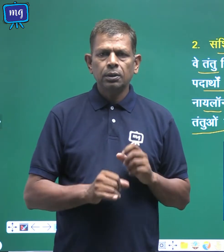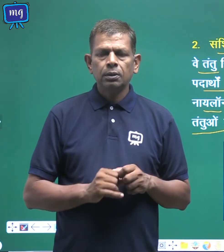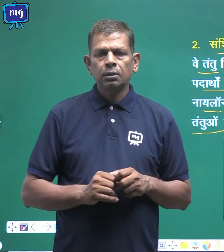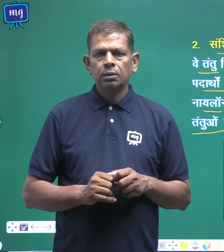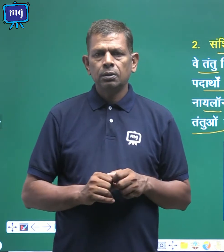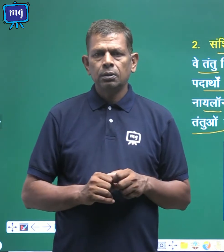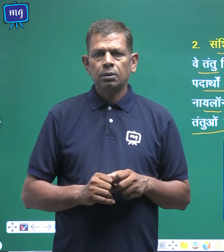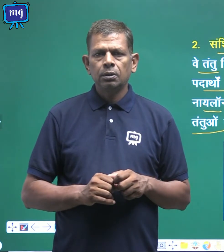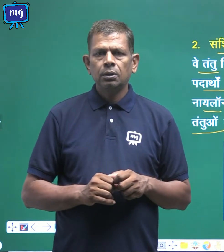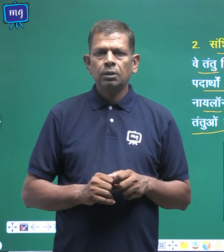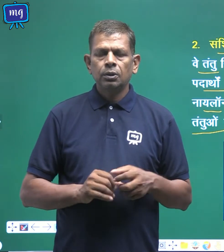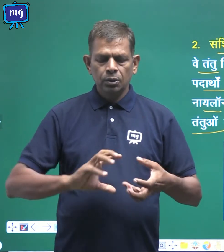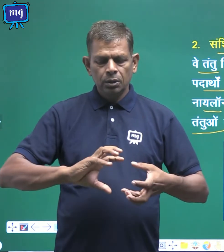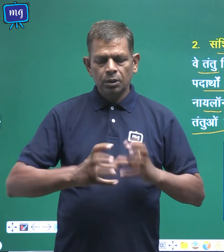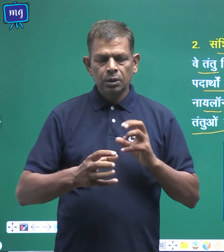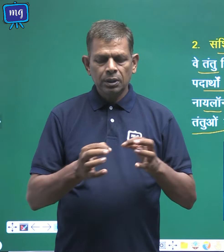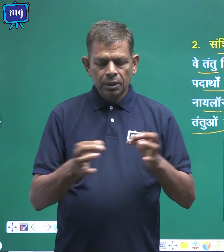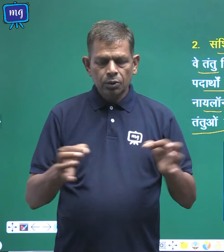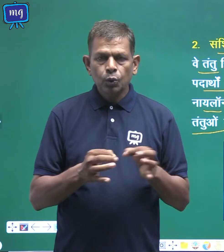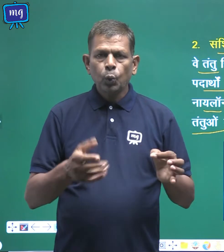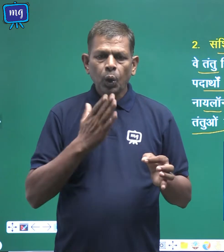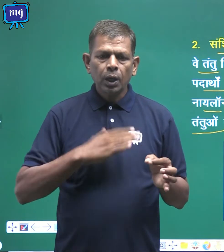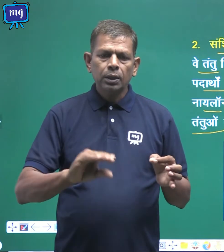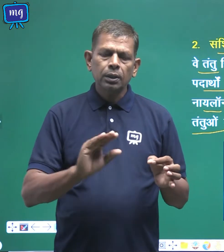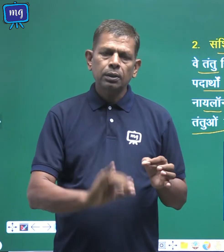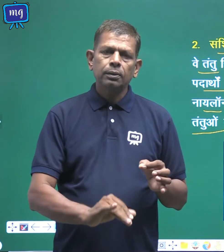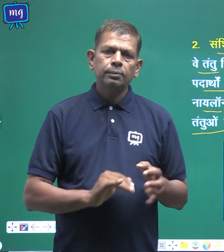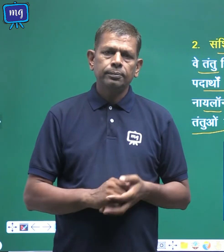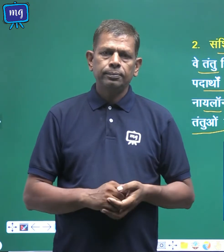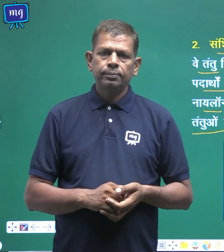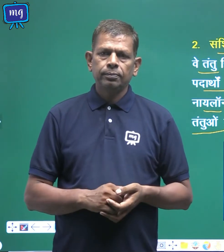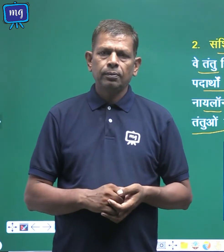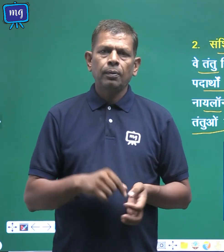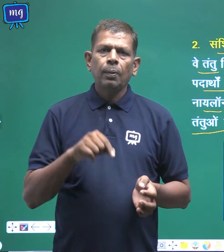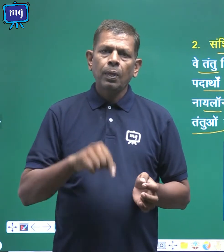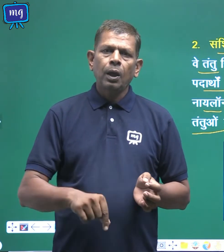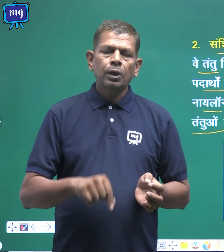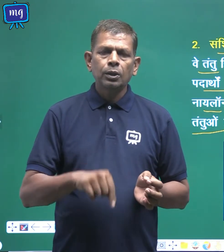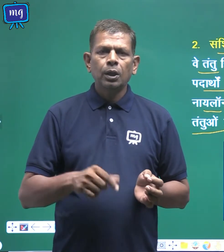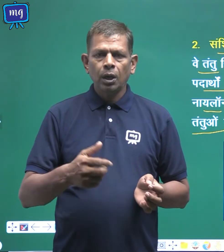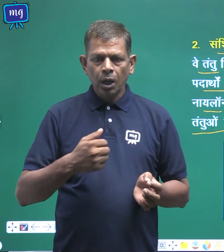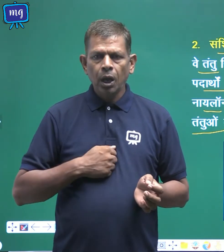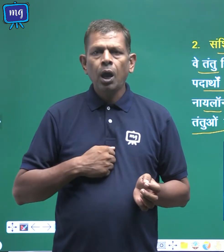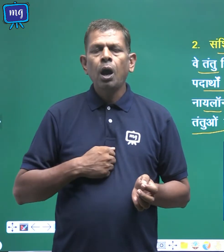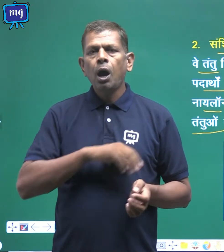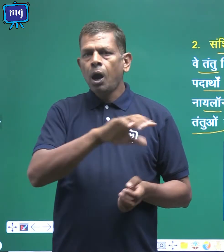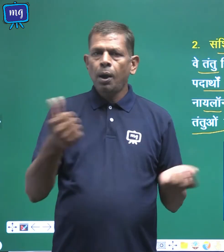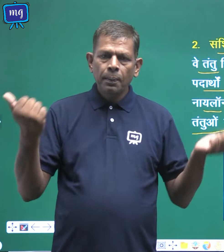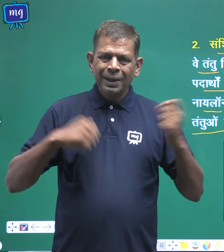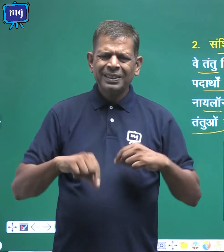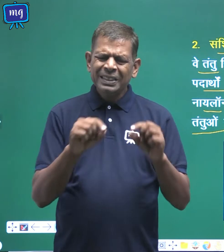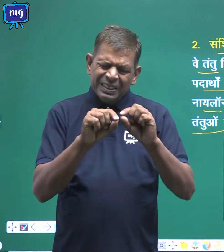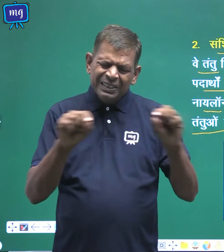हैं संश्लिष्ट तन्तु कहलाते हैं आजकल हम पहनते हैं कई तरह के पतले-पतले